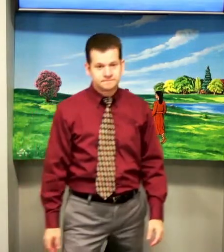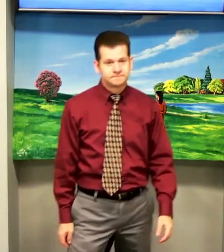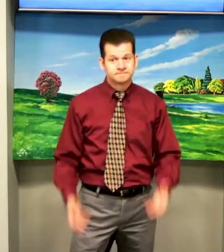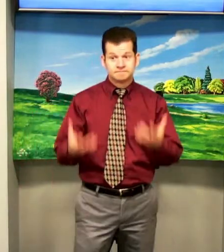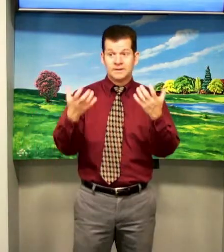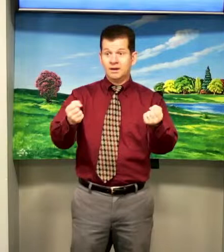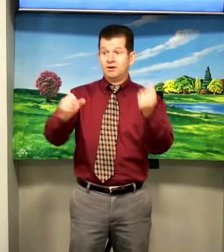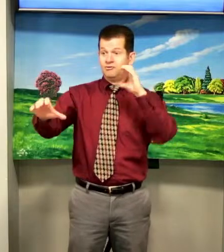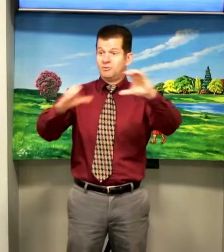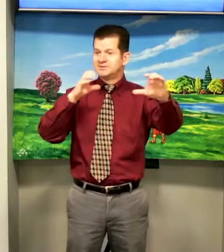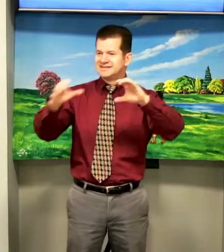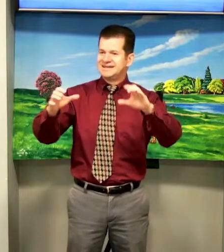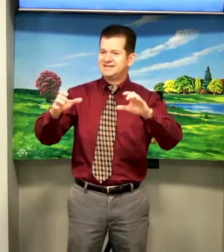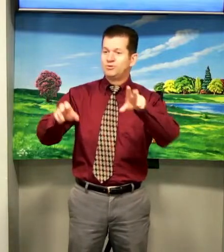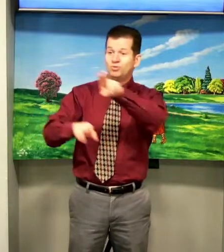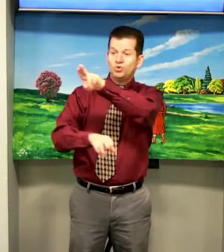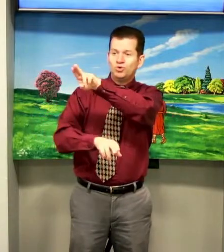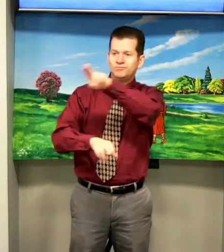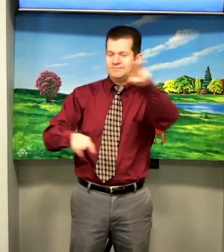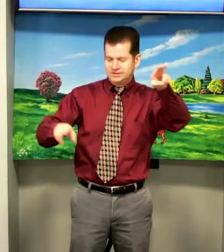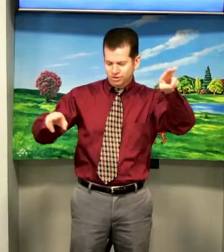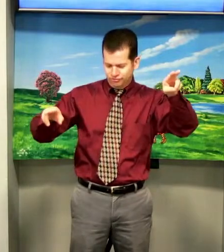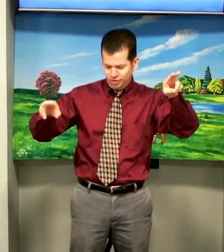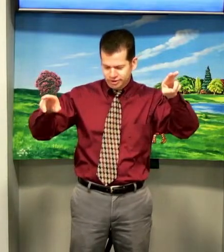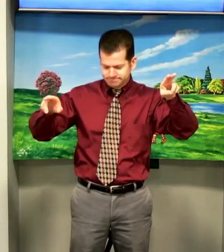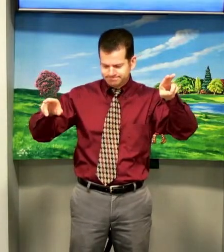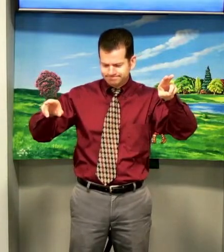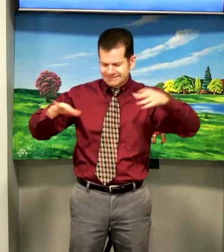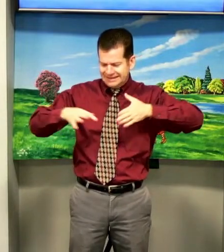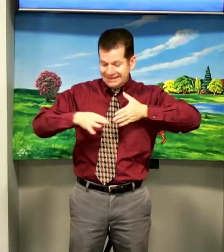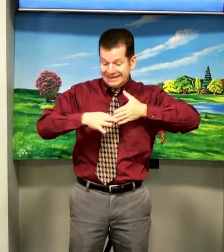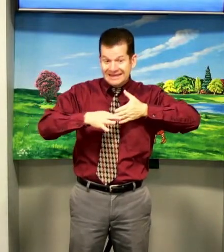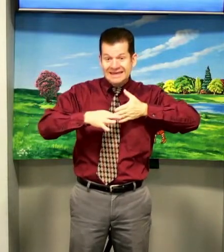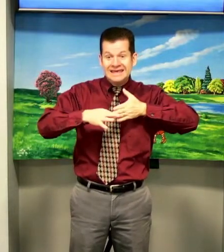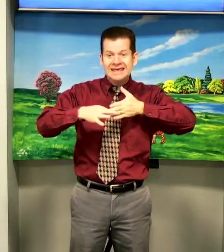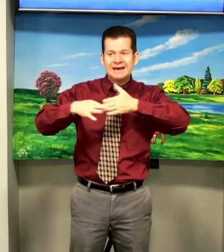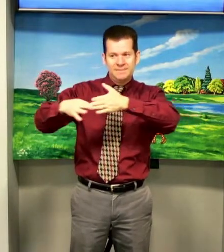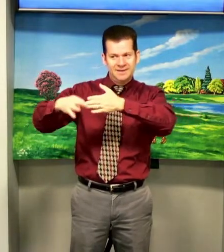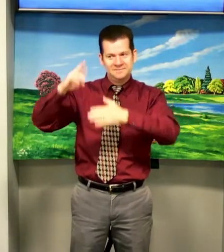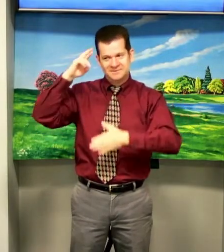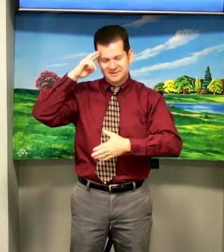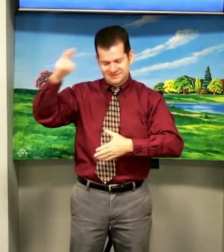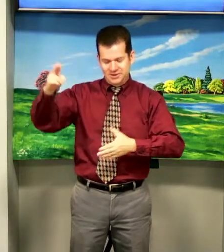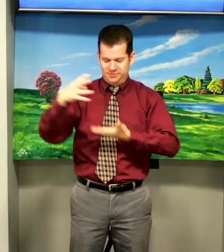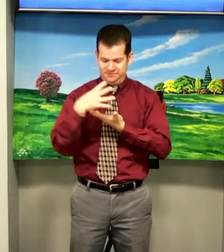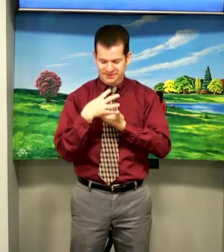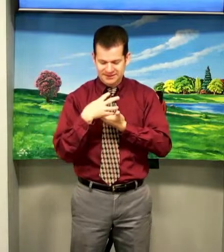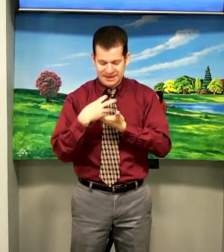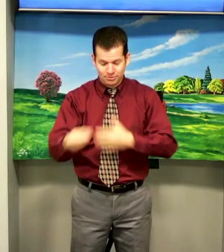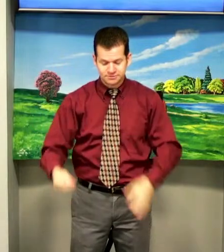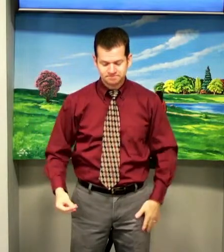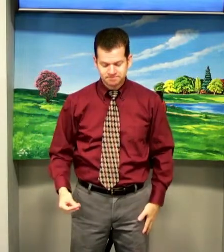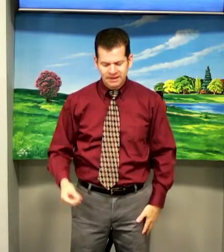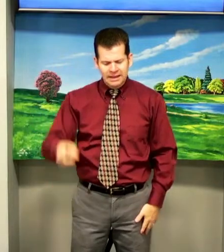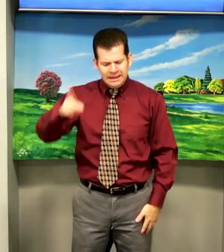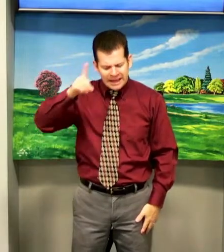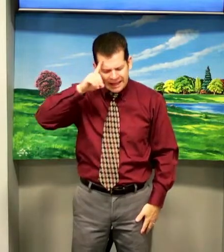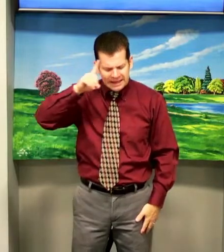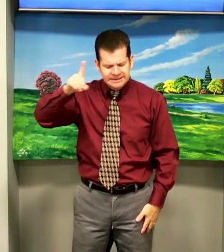Vamos cantar então, de louvor, guia-me, Senhor, cantemos. Cada